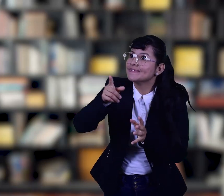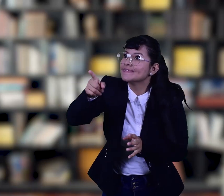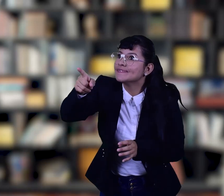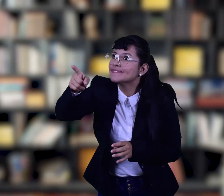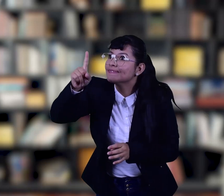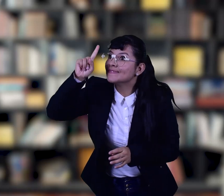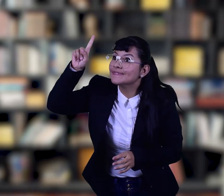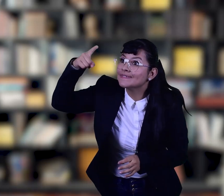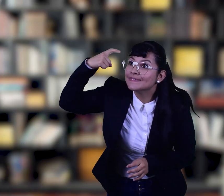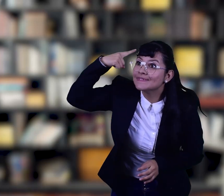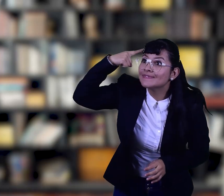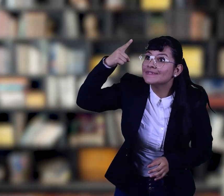Gobierno.